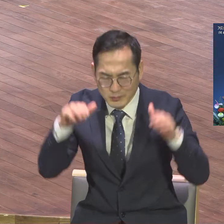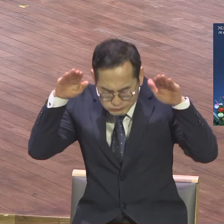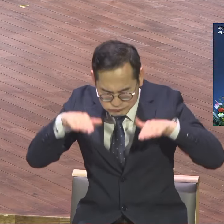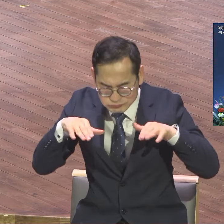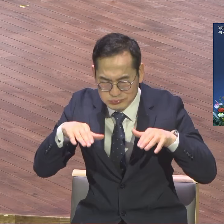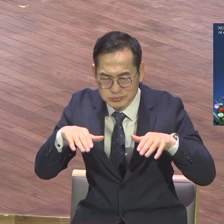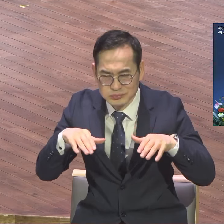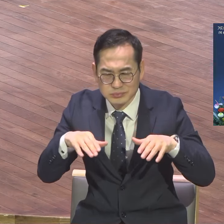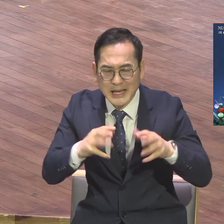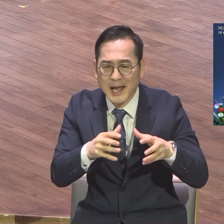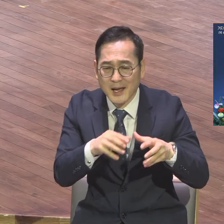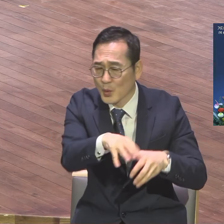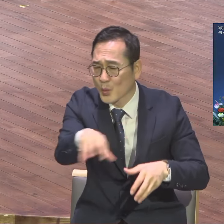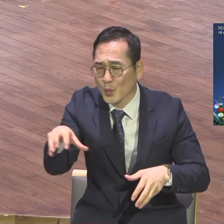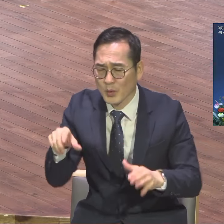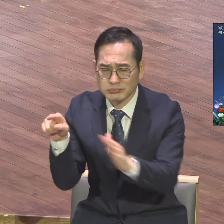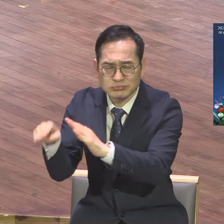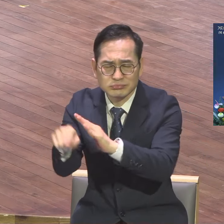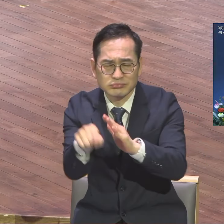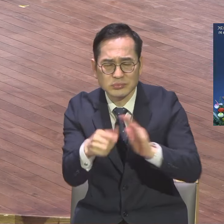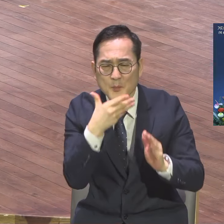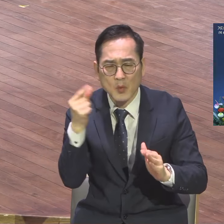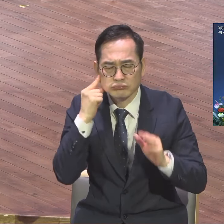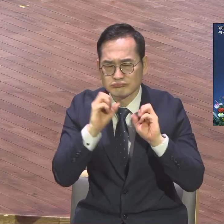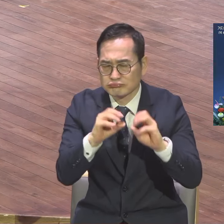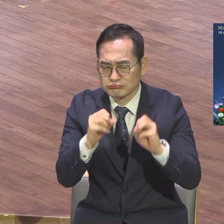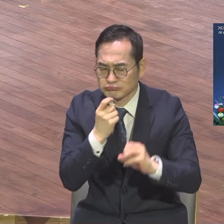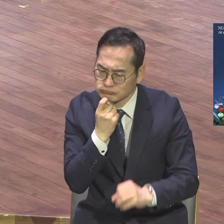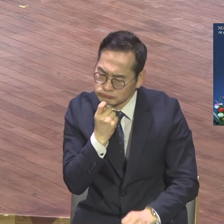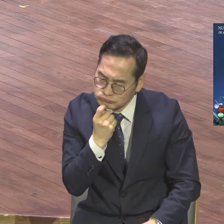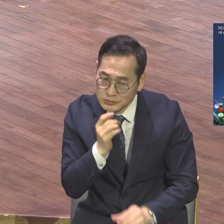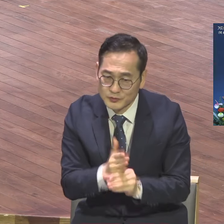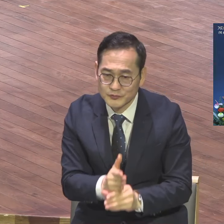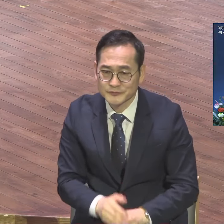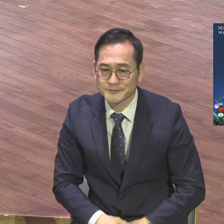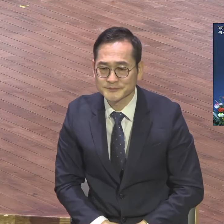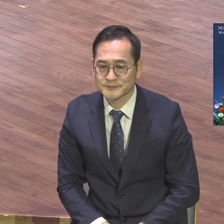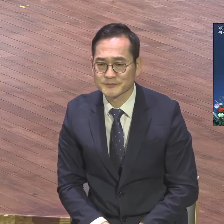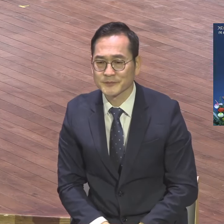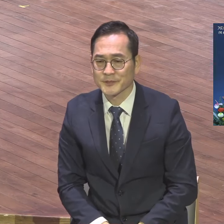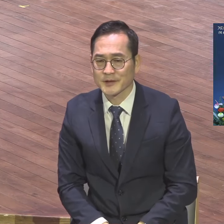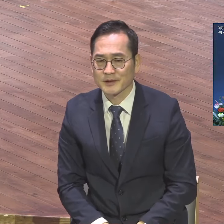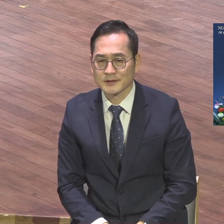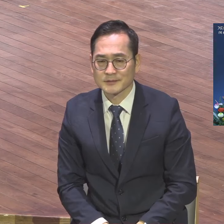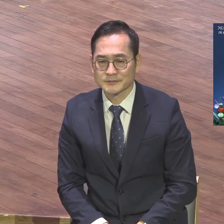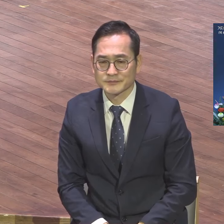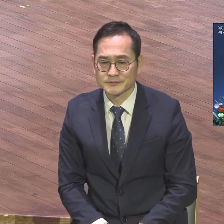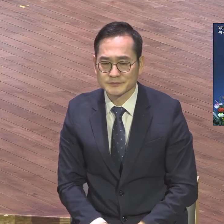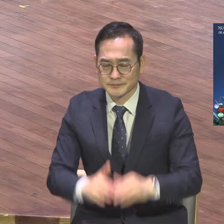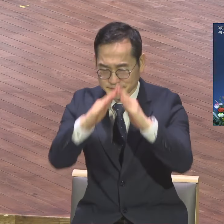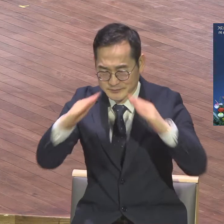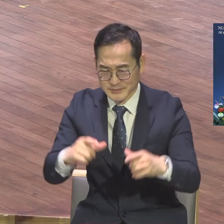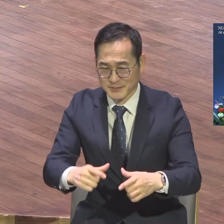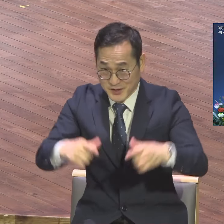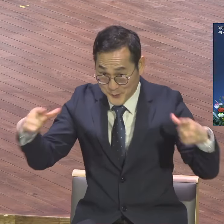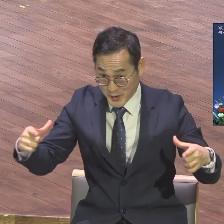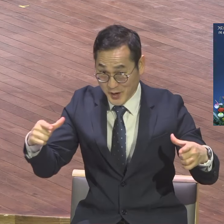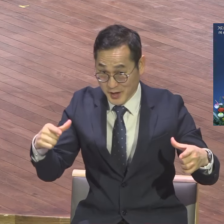우리가 이 성교 현장을 그렇게 장막터를 계속 넓혀가야 된다. 이것을 위해서 우리가 세밀하게